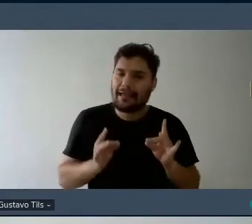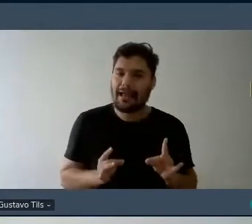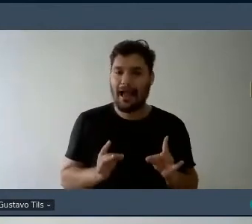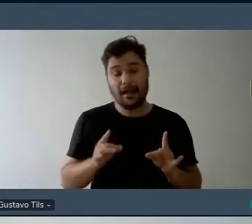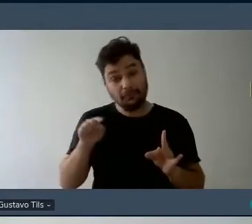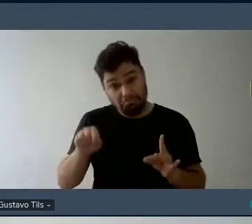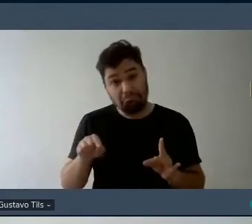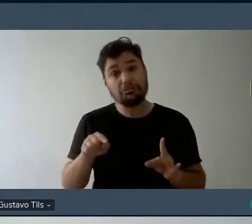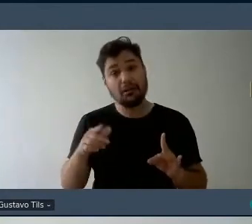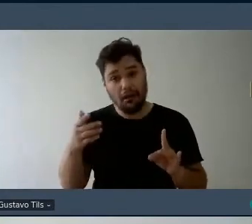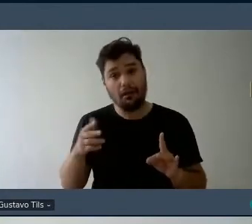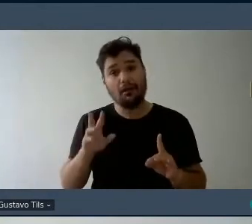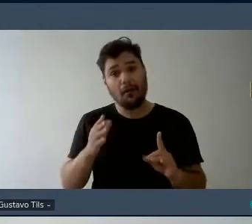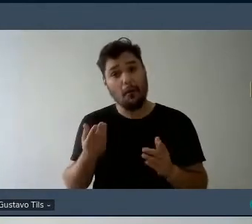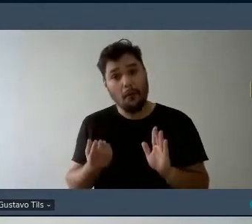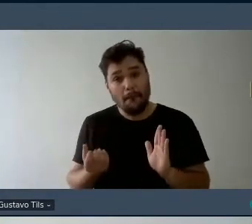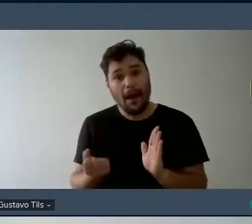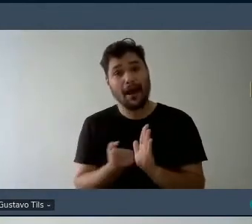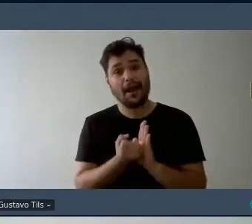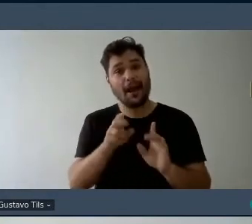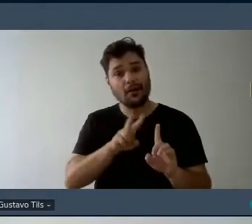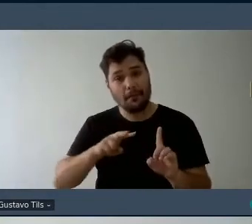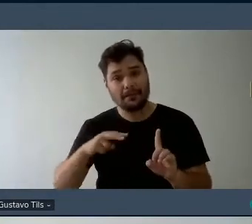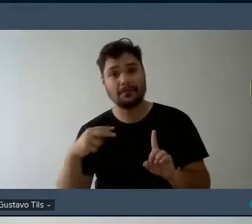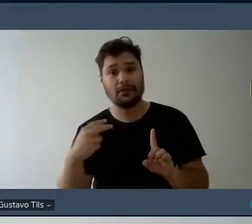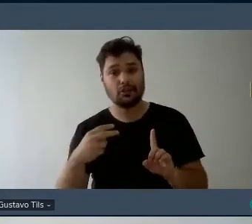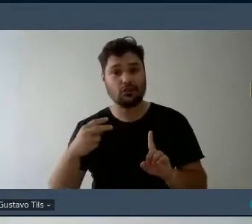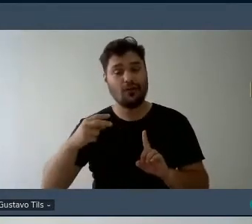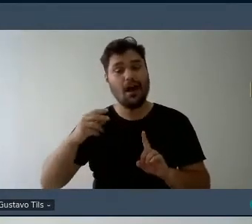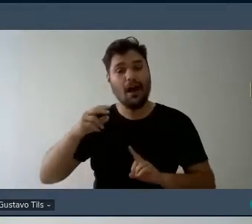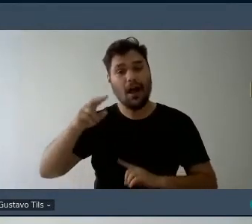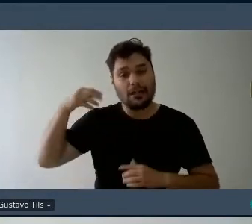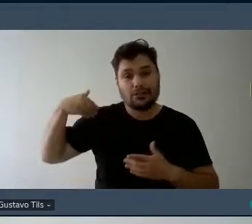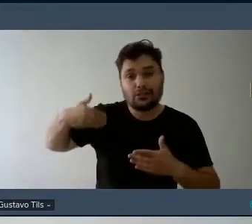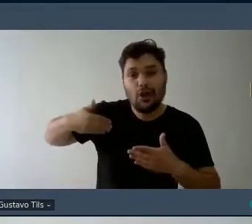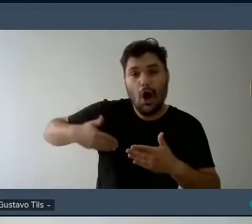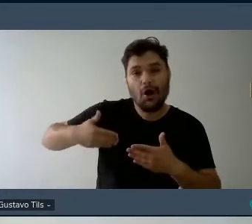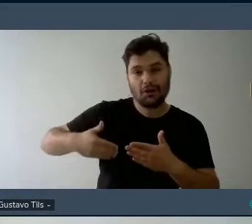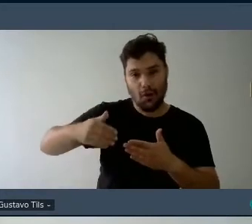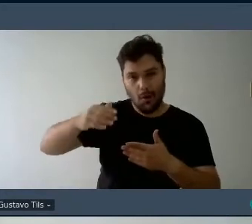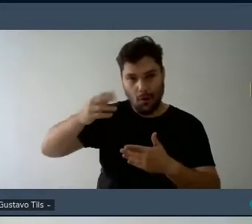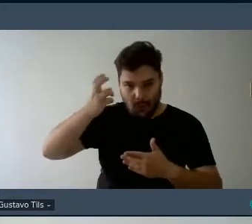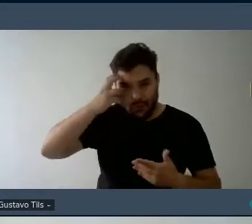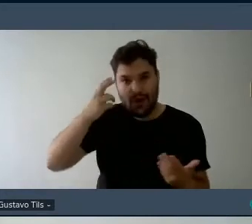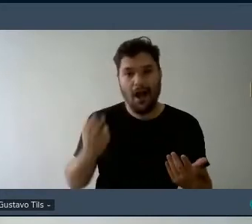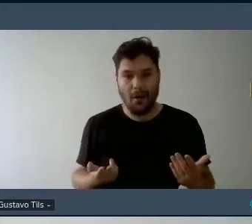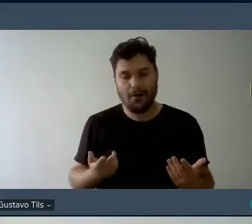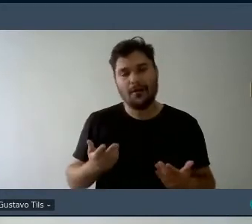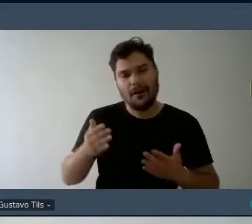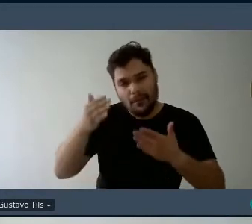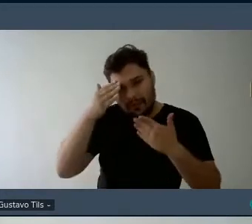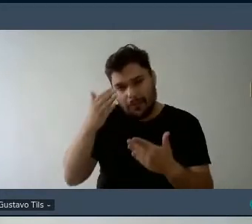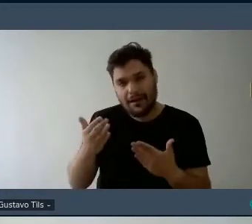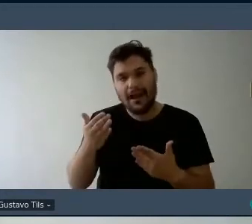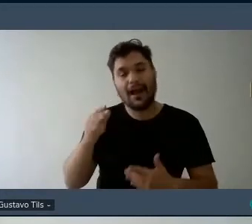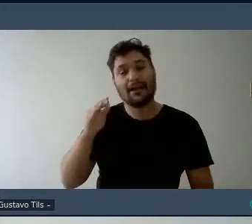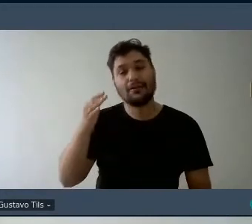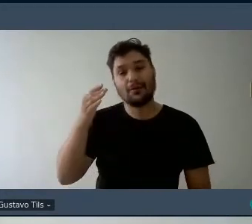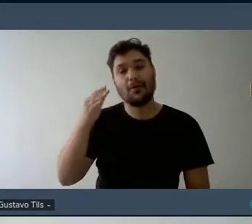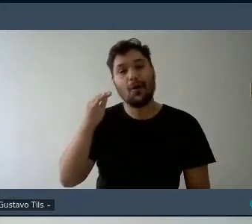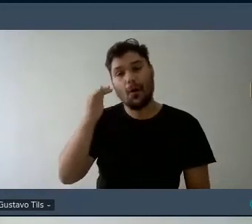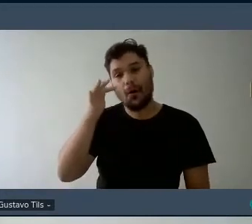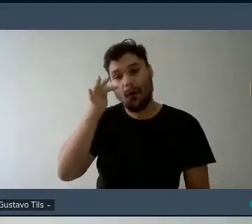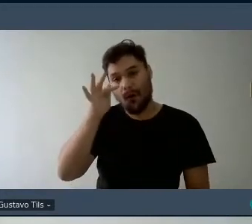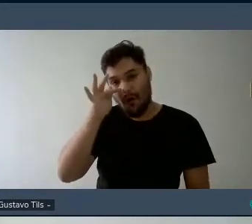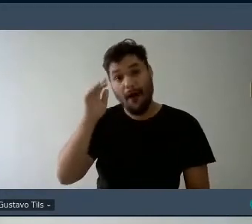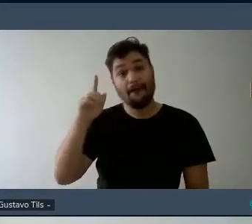como linha que costura tudo isso chamar atenção ó Tati é importante para Tati ouvir tudo isso eu te agradeço imensamente a parceria de sempre